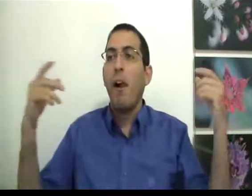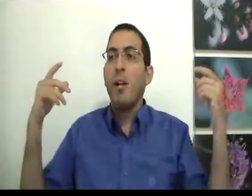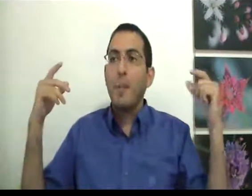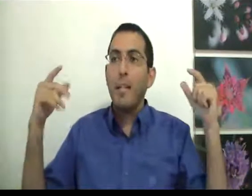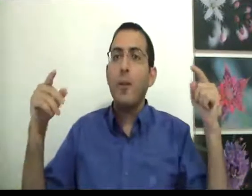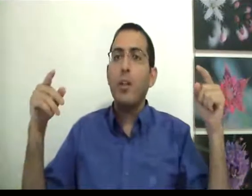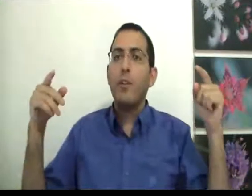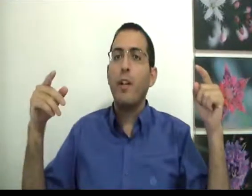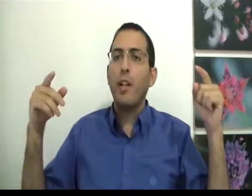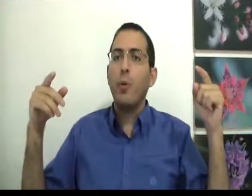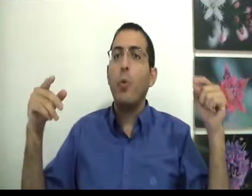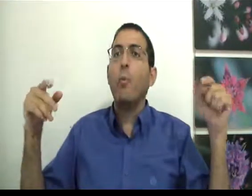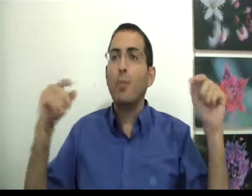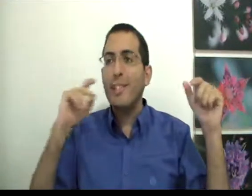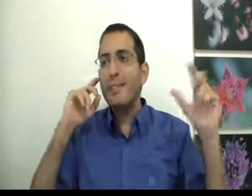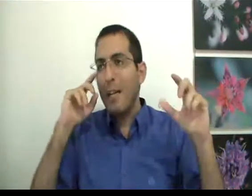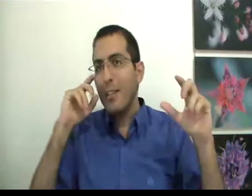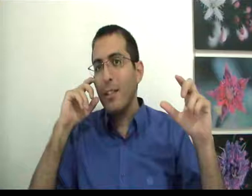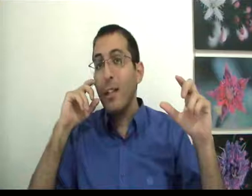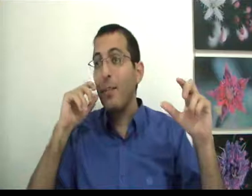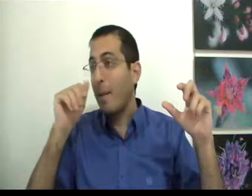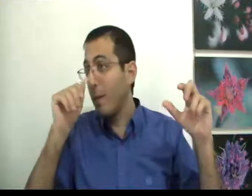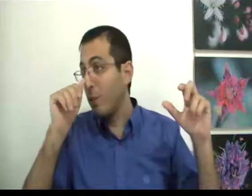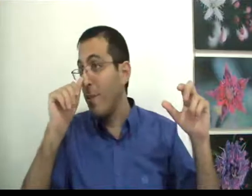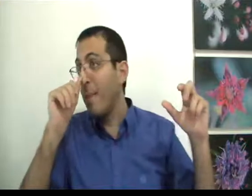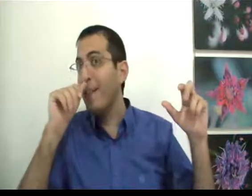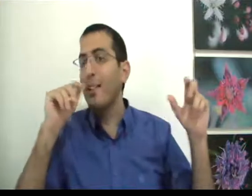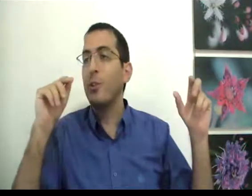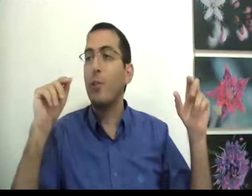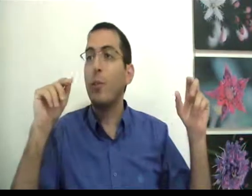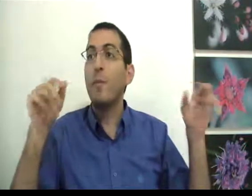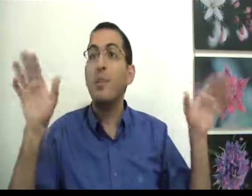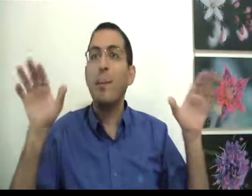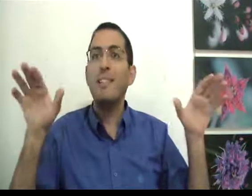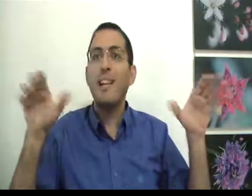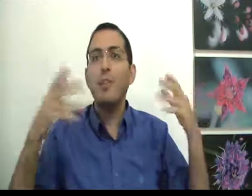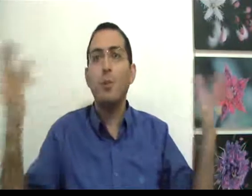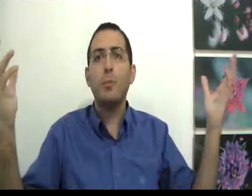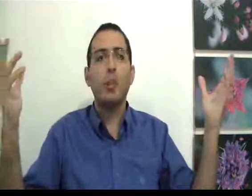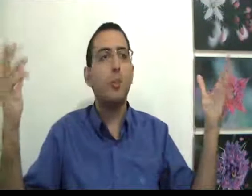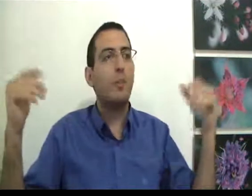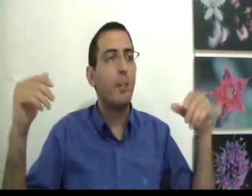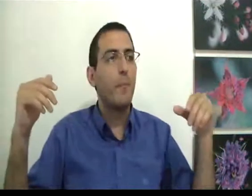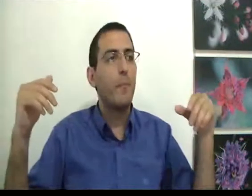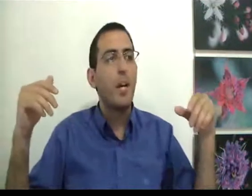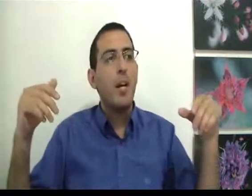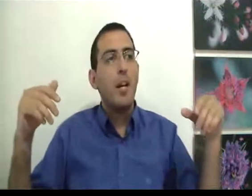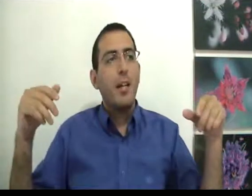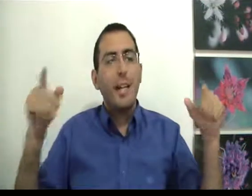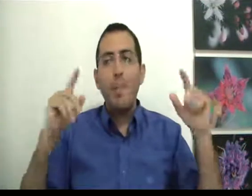כשבן אדם חולה סופני הוא מוצא זמן לדברים החשובים למה? כי זה חשוב לו כמובן שבלי זה אין שום משמעות לשום דבר אם